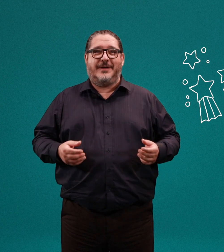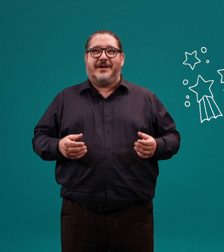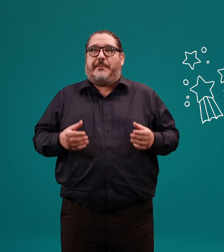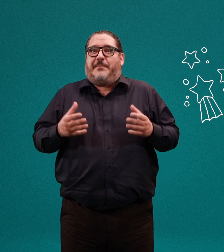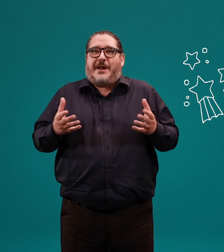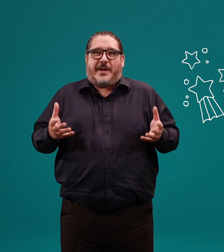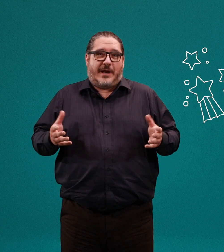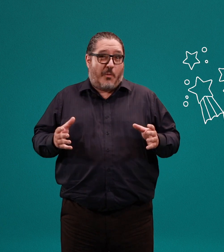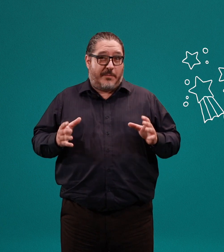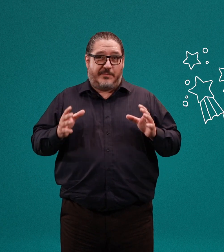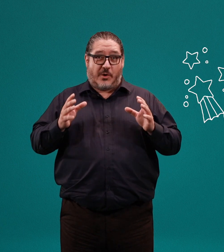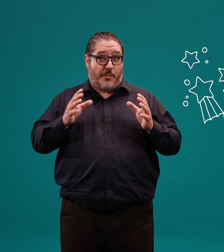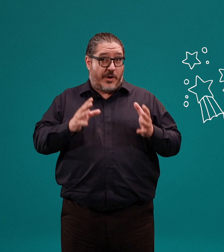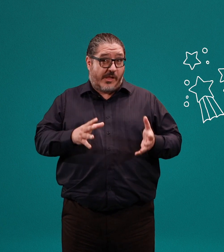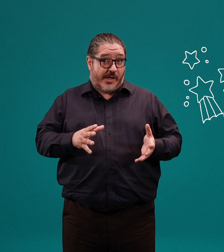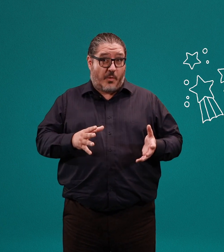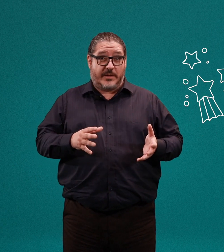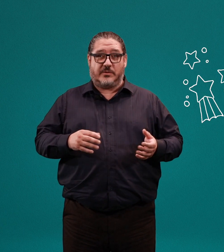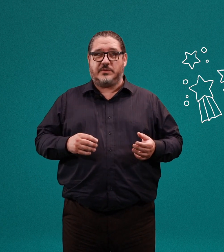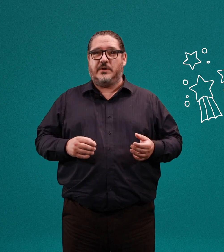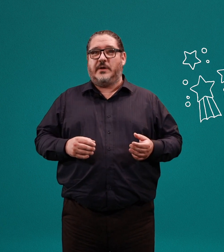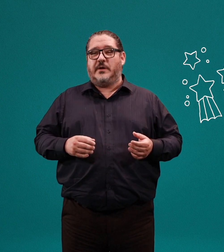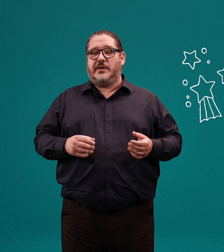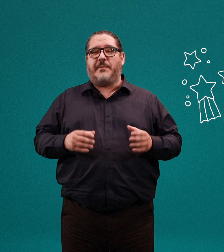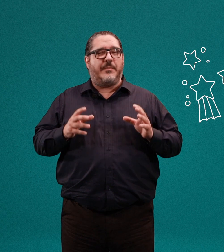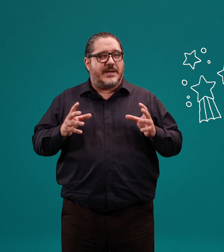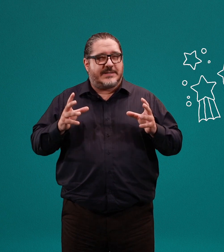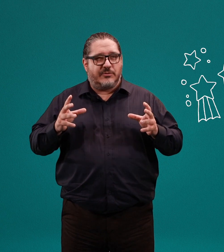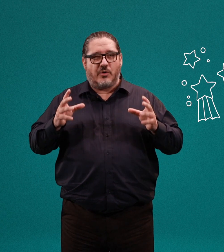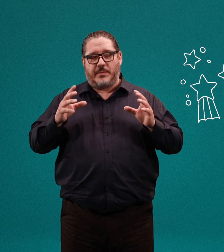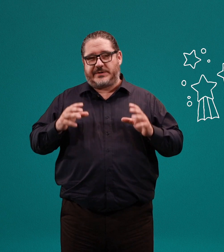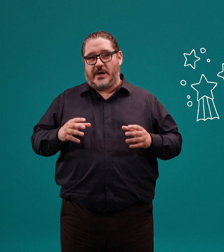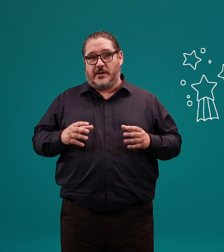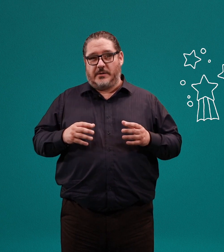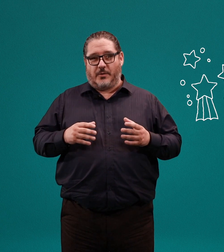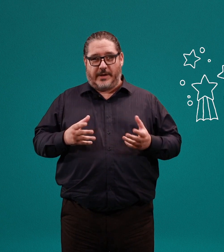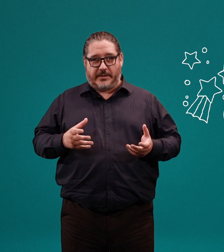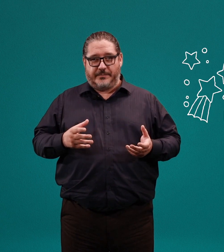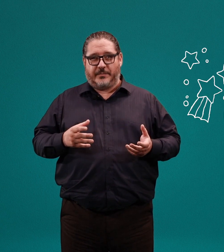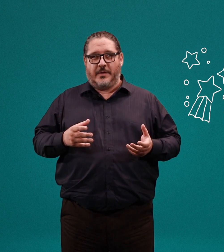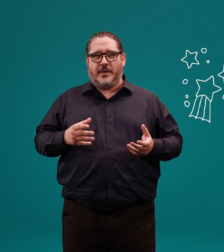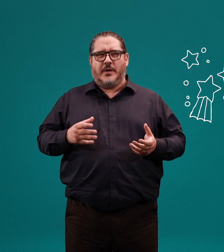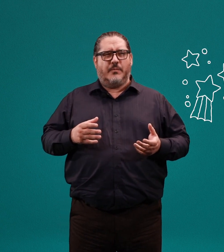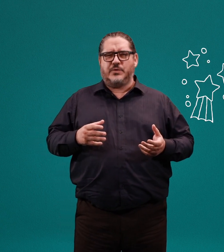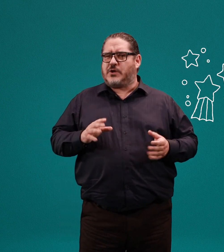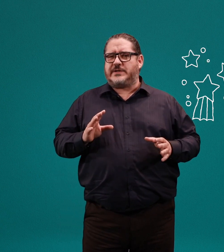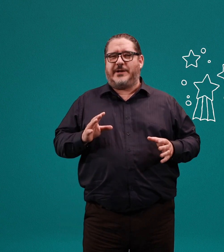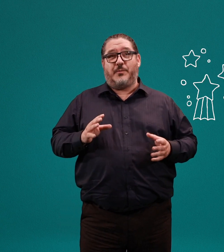la primera página web de cupones de descuentos y el primer centro comercial online. Muchas cosas salieron